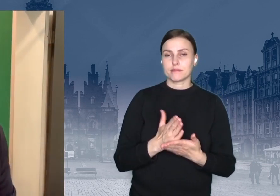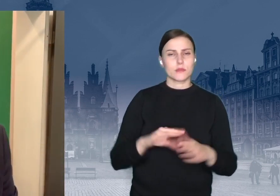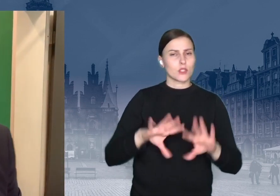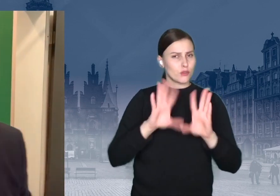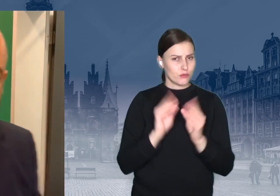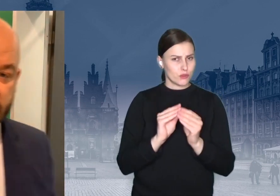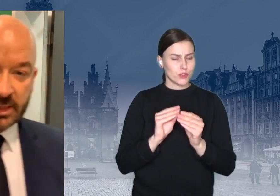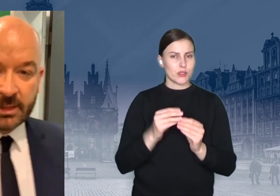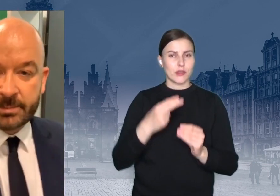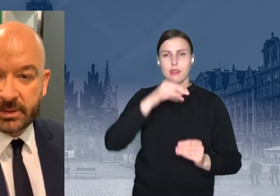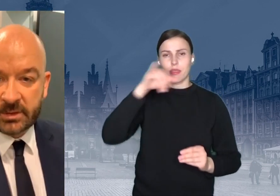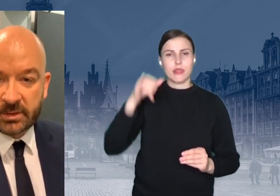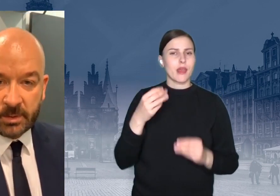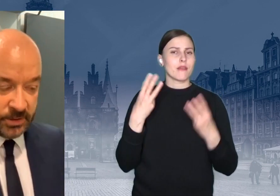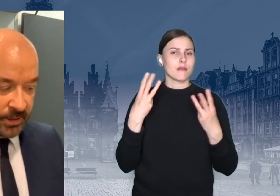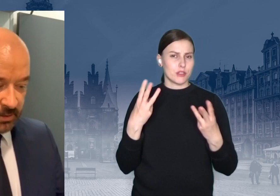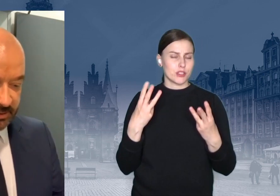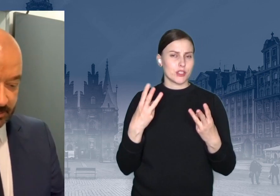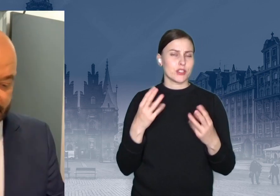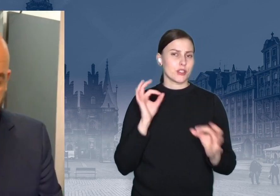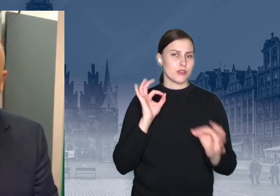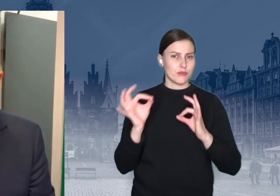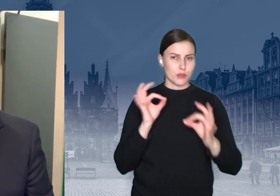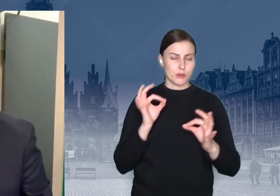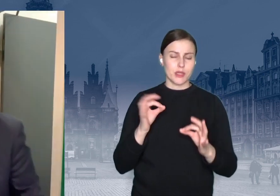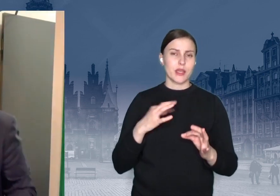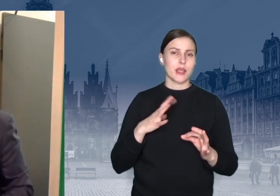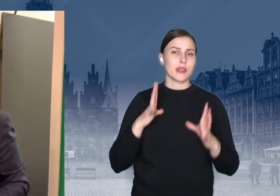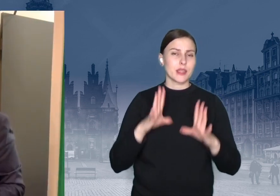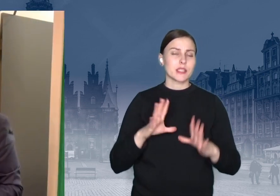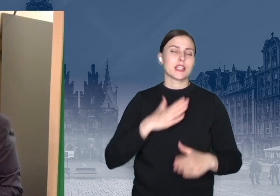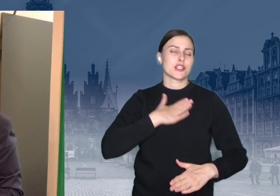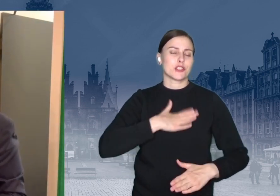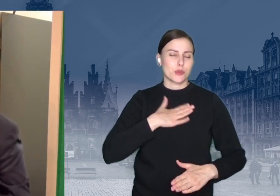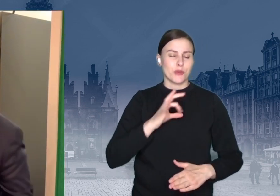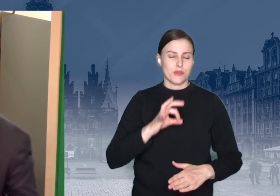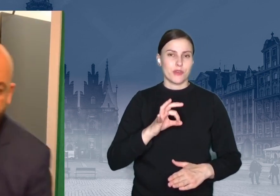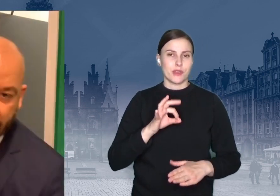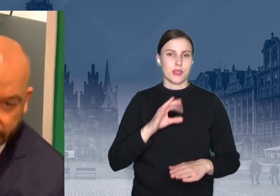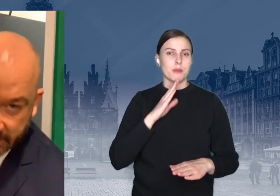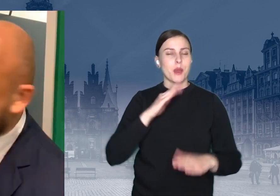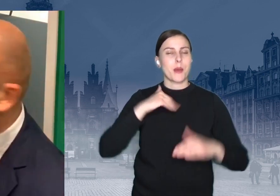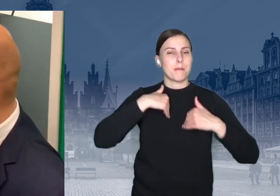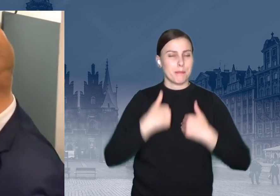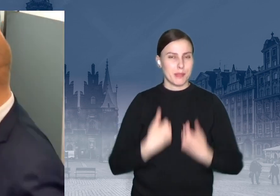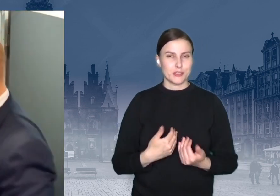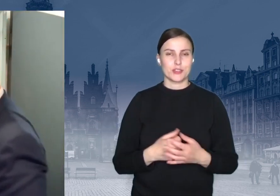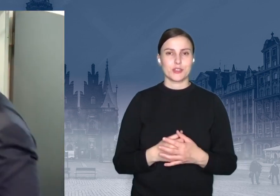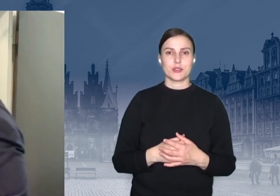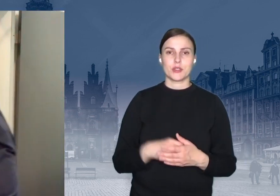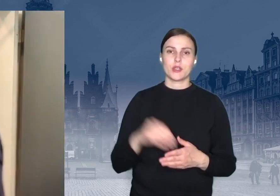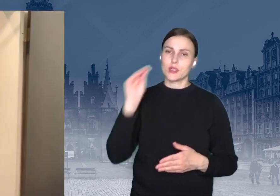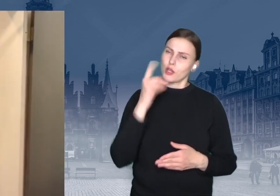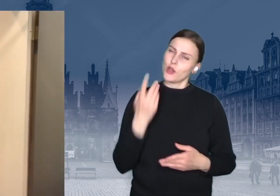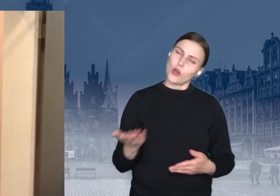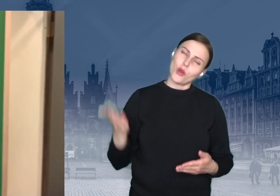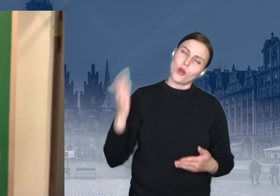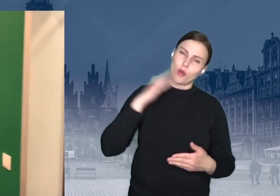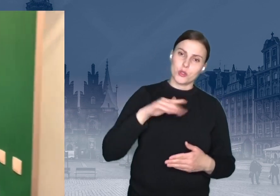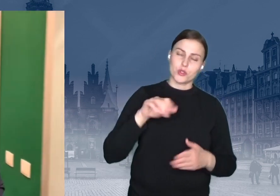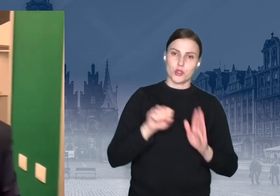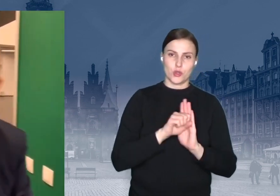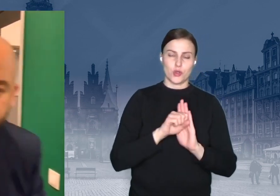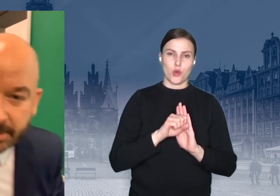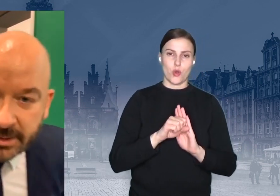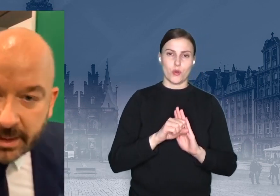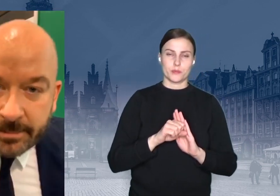was też przy sobocie jakoś tam bardzo nie męczyć. A chodźcie jeszcze tutaj na chwilę do szatni, jeżeli mogę was posić. Ktoś tam